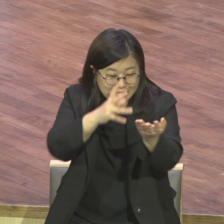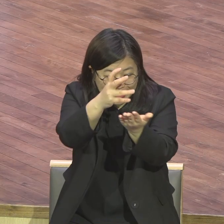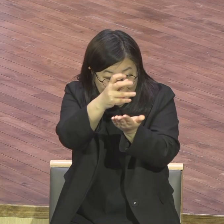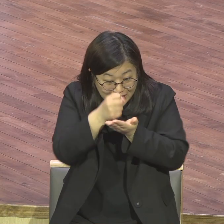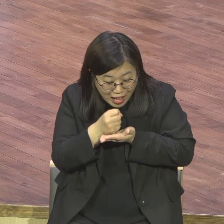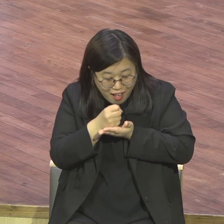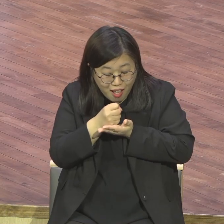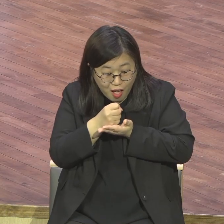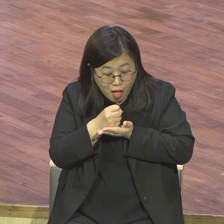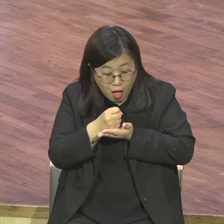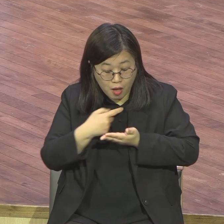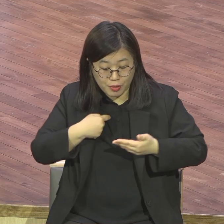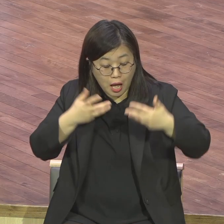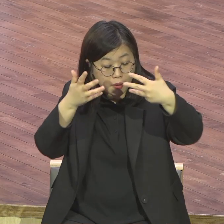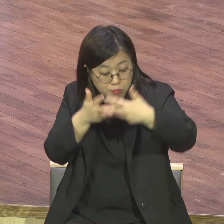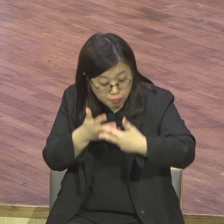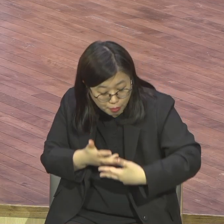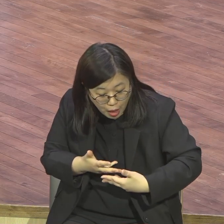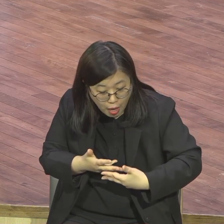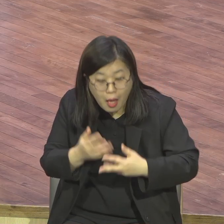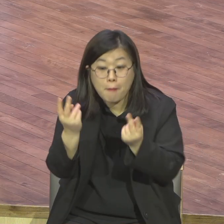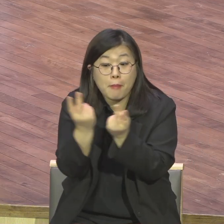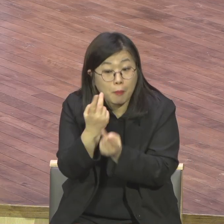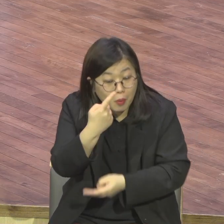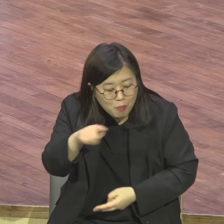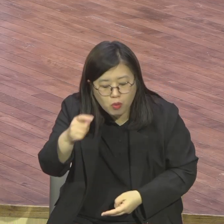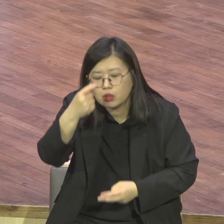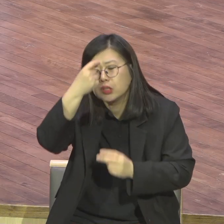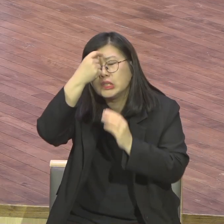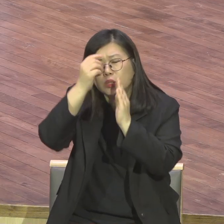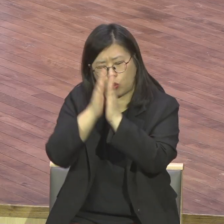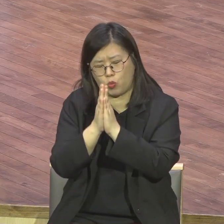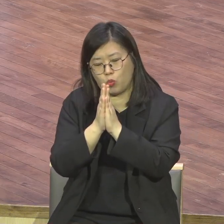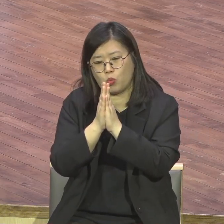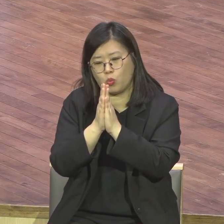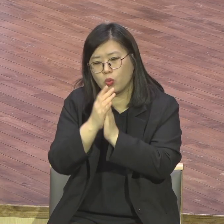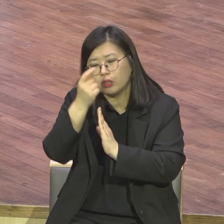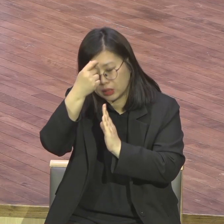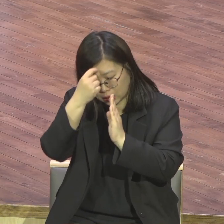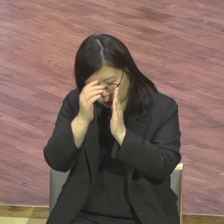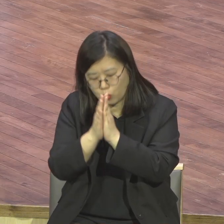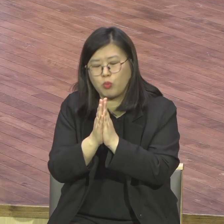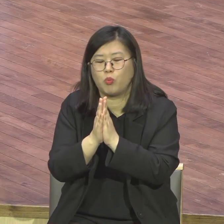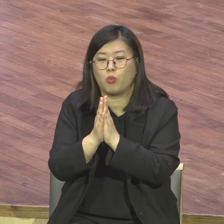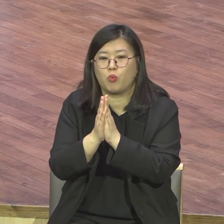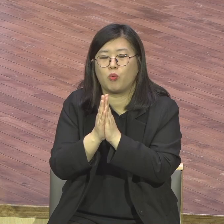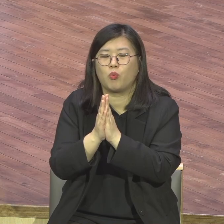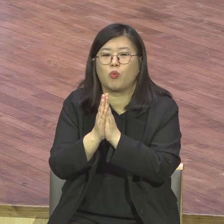결국은요. 우리가 누리는 것은 기도가 배경이 그렇게 되어야 됩니다.